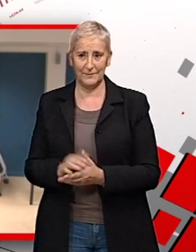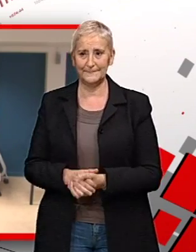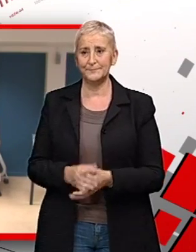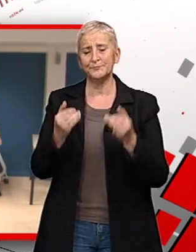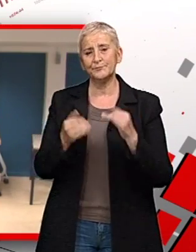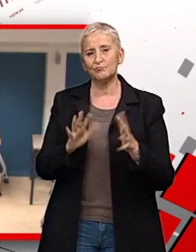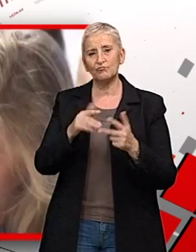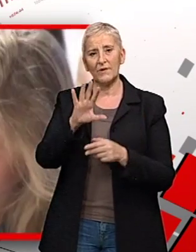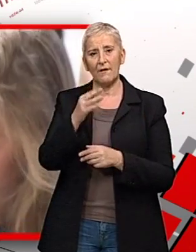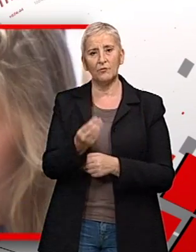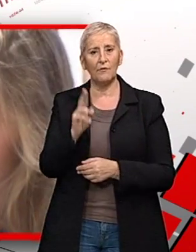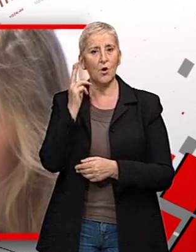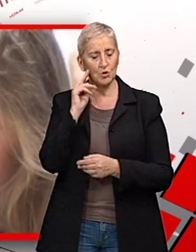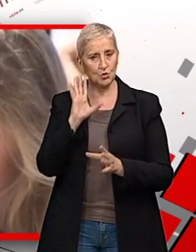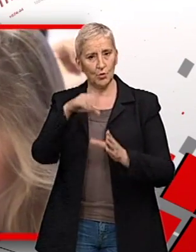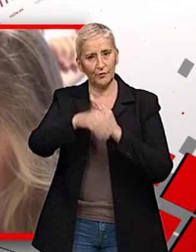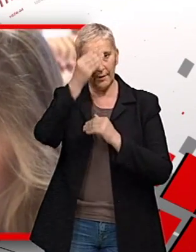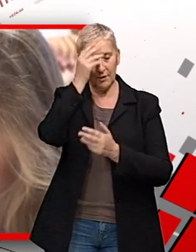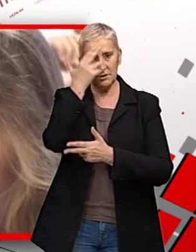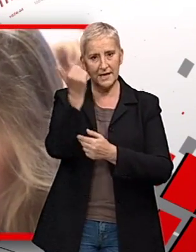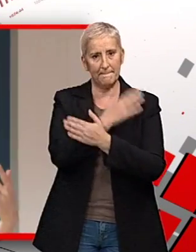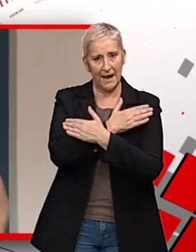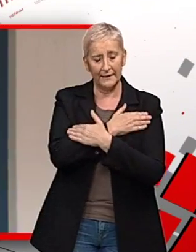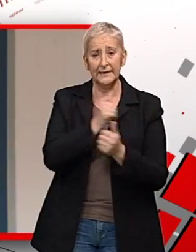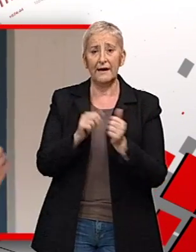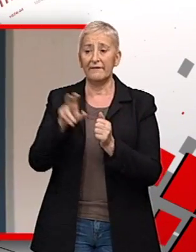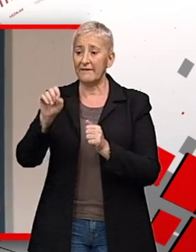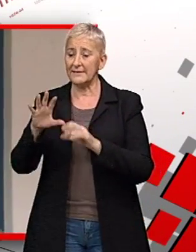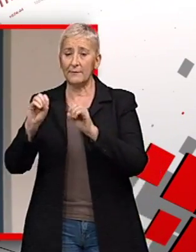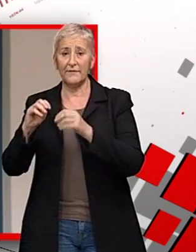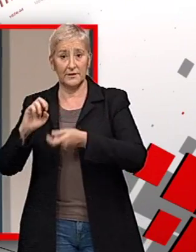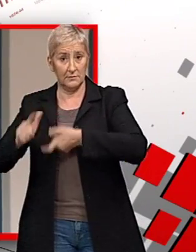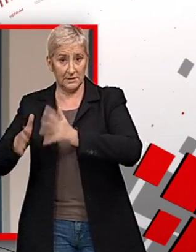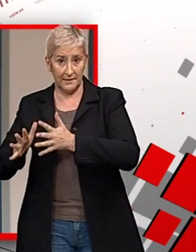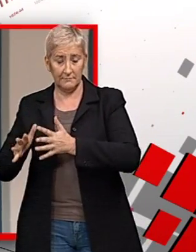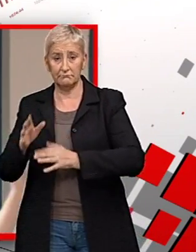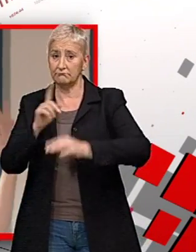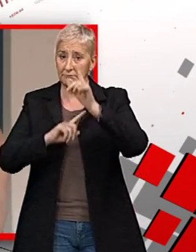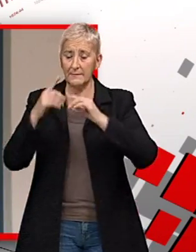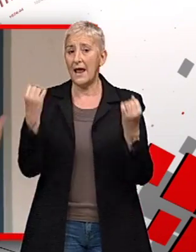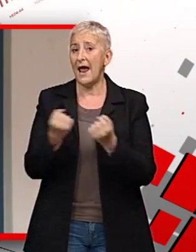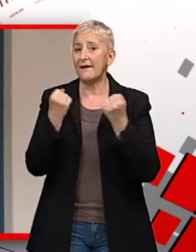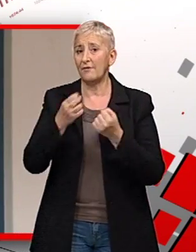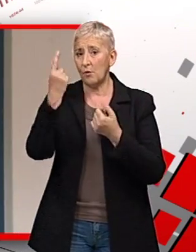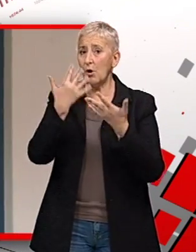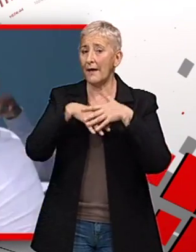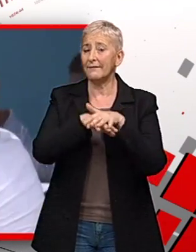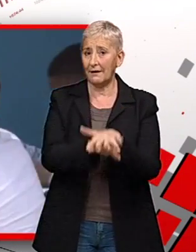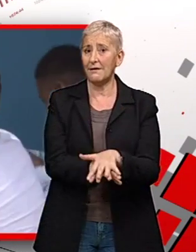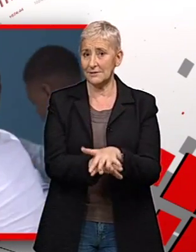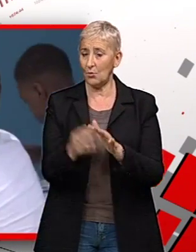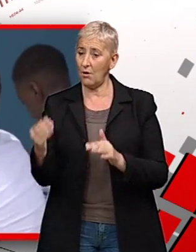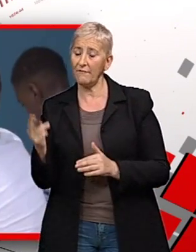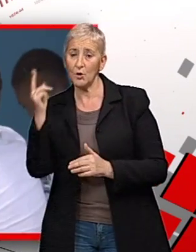cinquantaine d'enfants sourds et emploie 25 enseignants en langue des signes espère donc que les efforts pour l'intégration d'enfants sourds